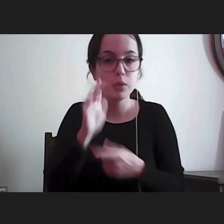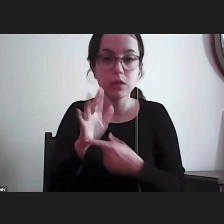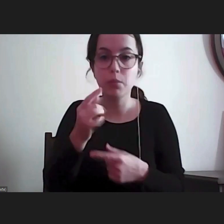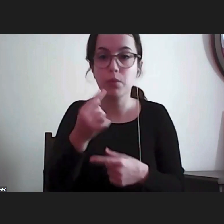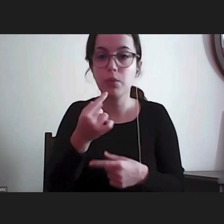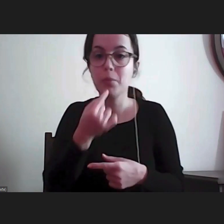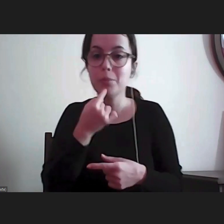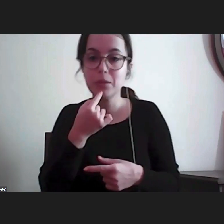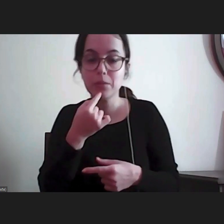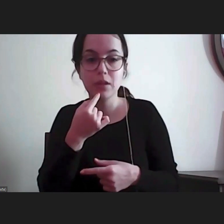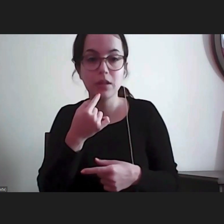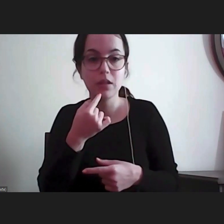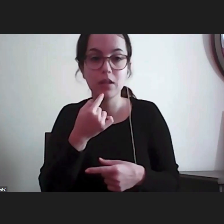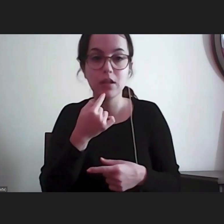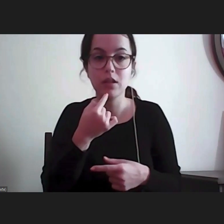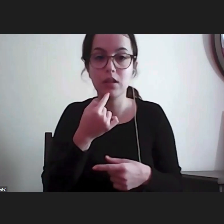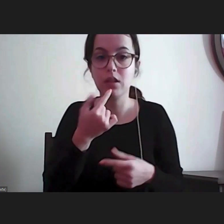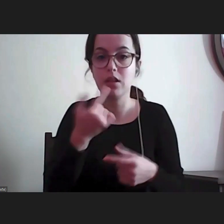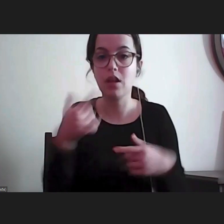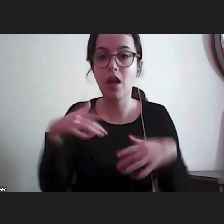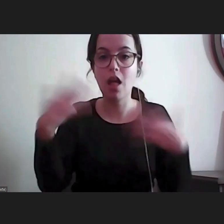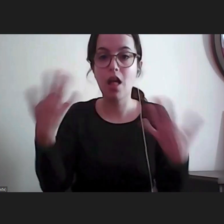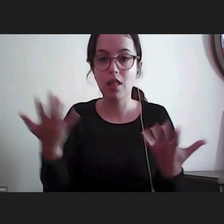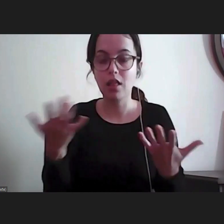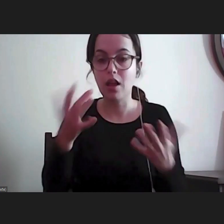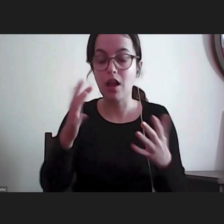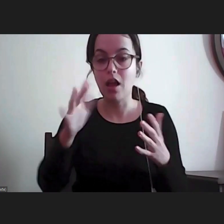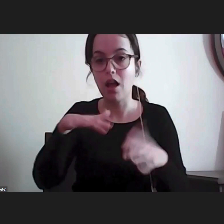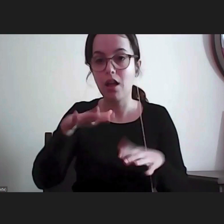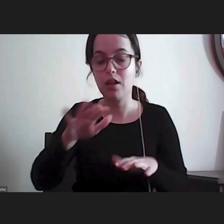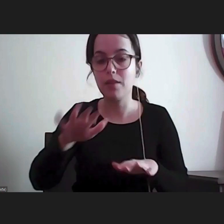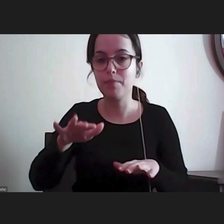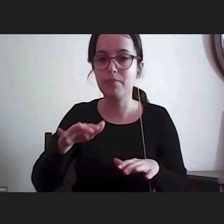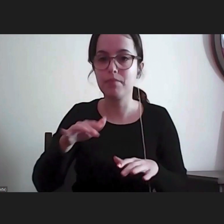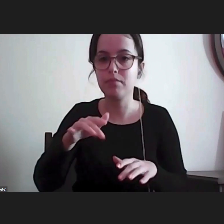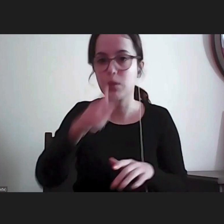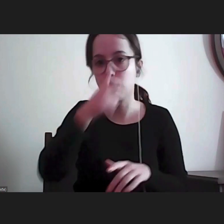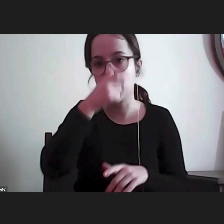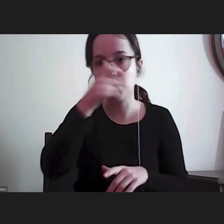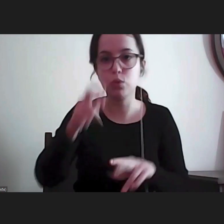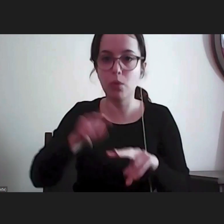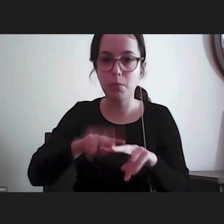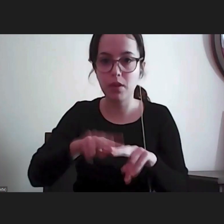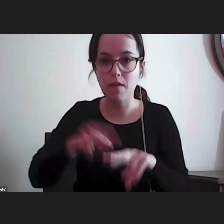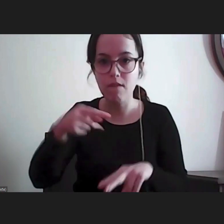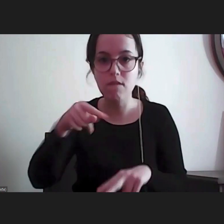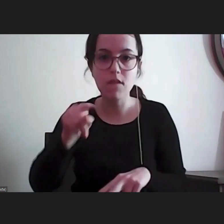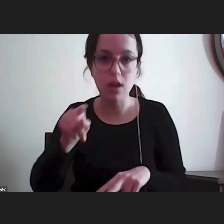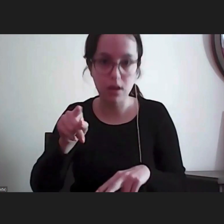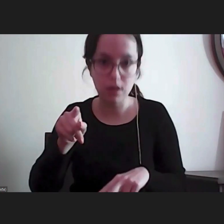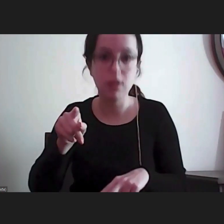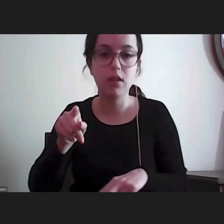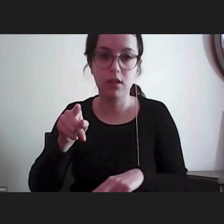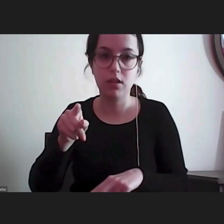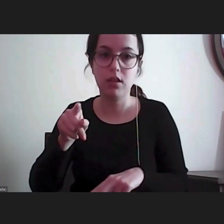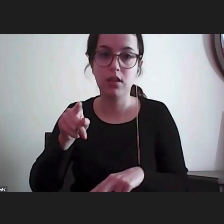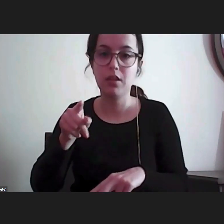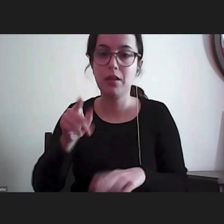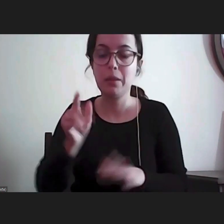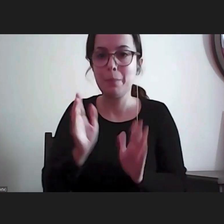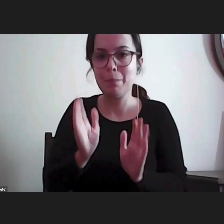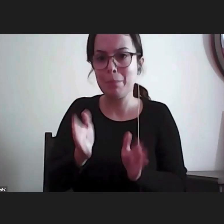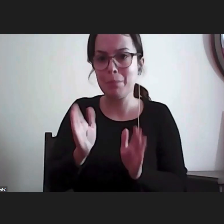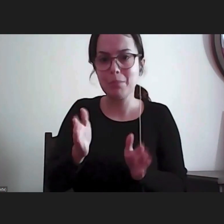da razão pela qual alguém está detido ou foi objeto de uma interpolação policial tem que ser